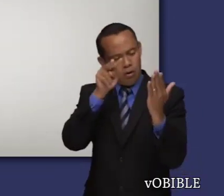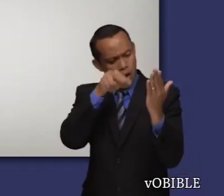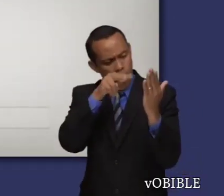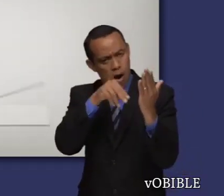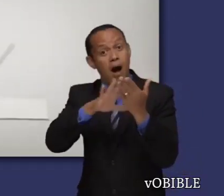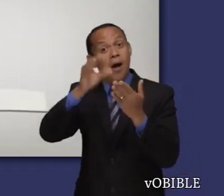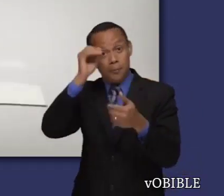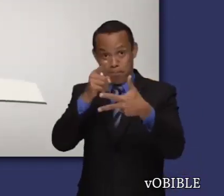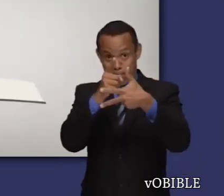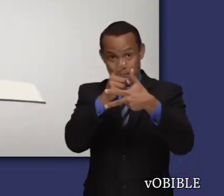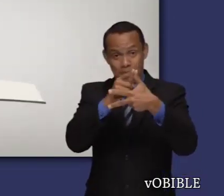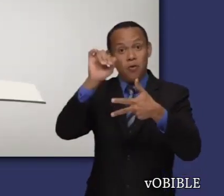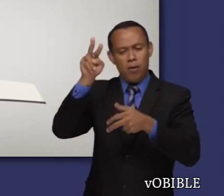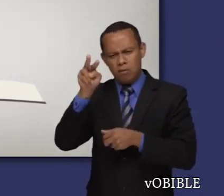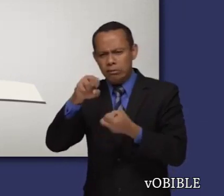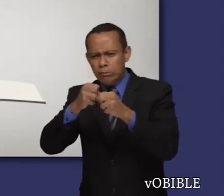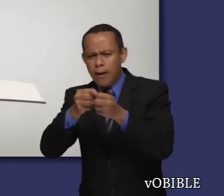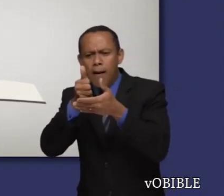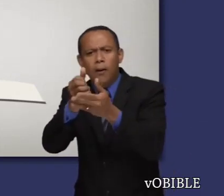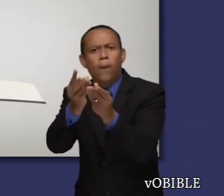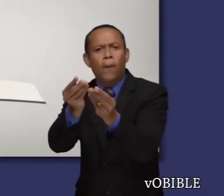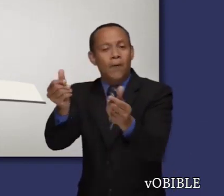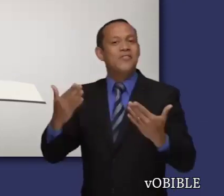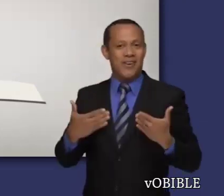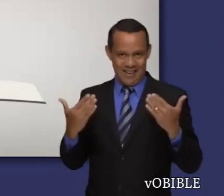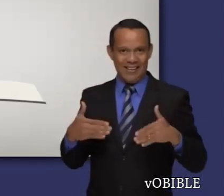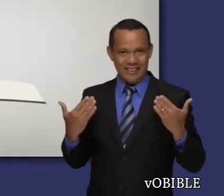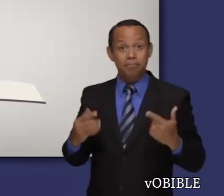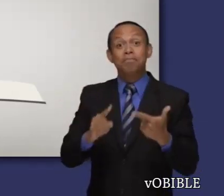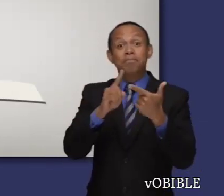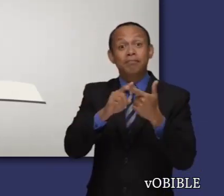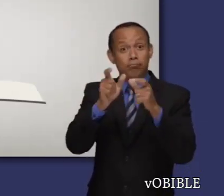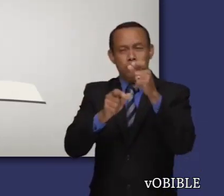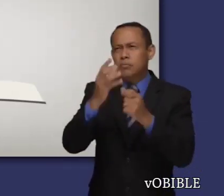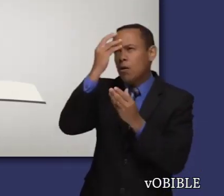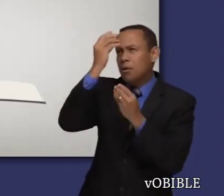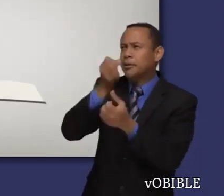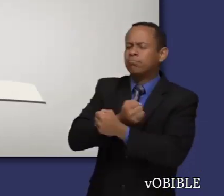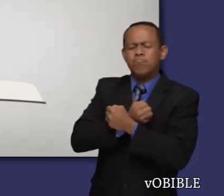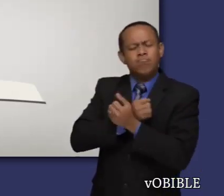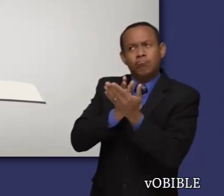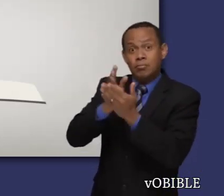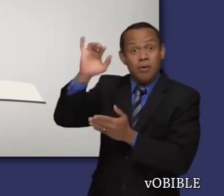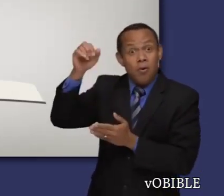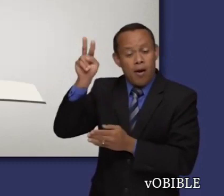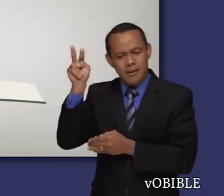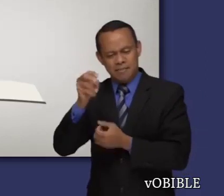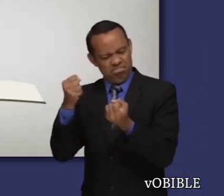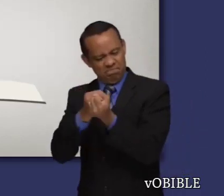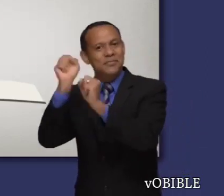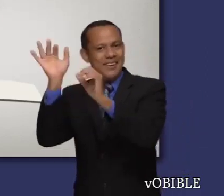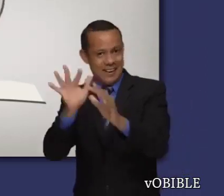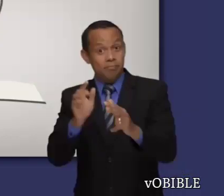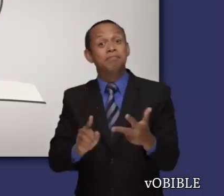Cuando lea el libro de Ruth, fíjese en cómo Jehová puede convertir una situación trágica en una feliz. En cómo